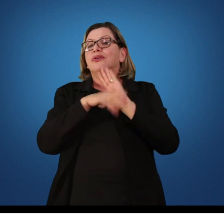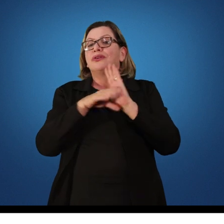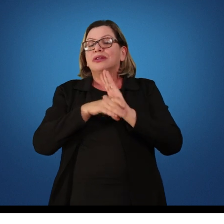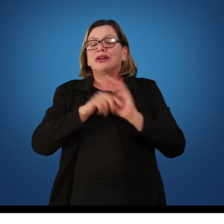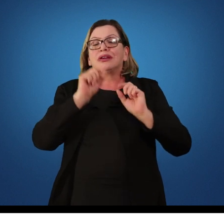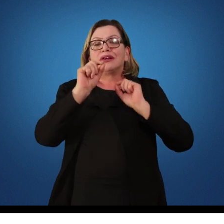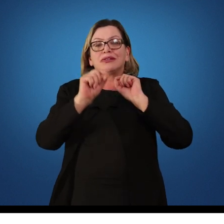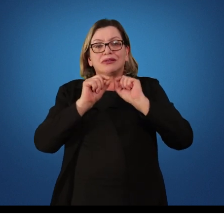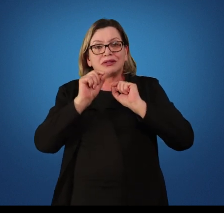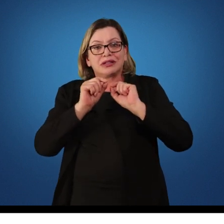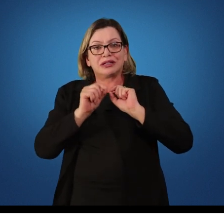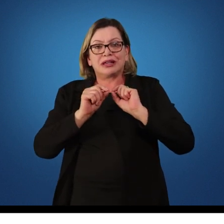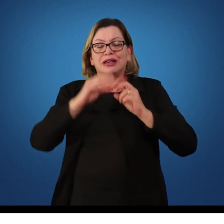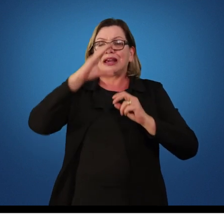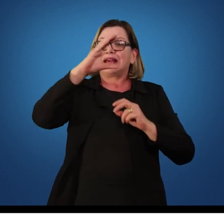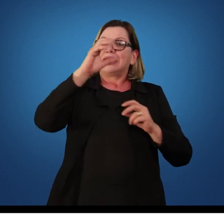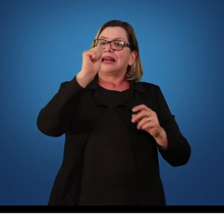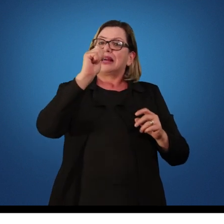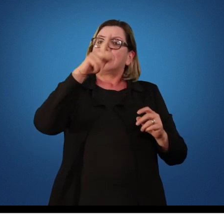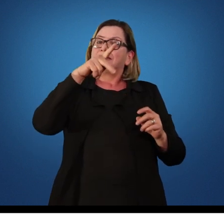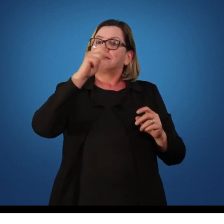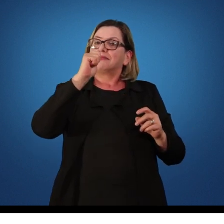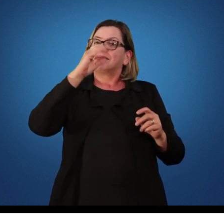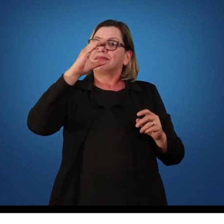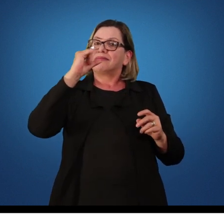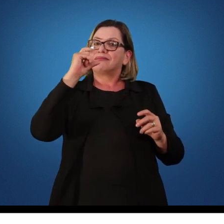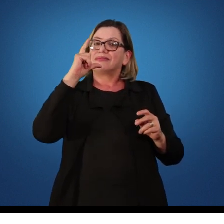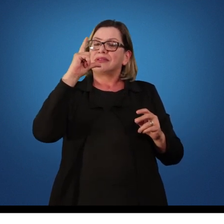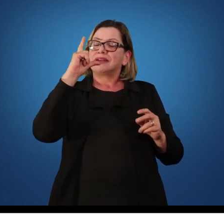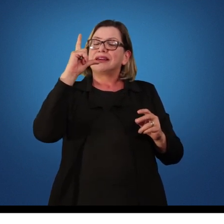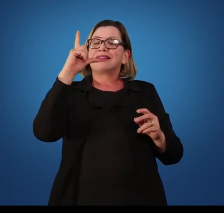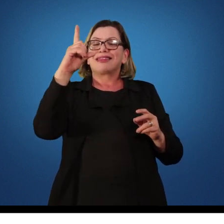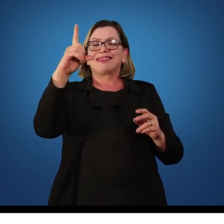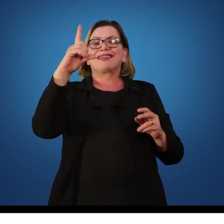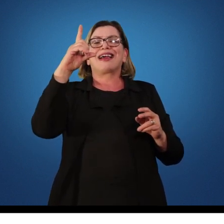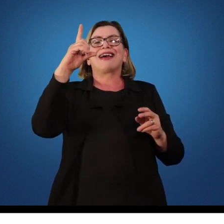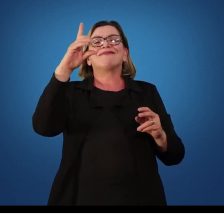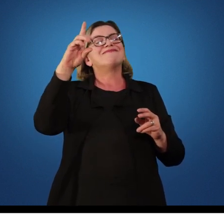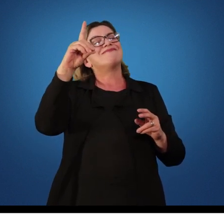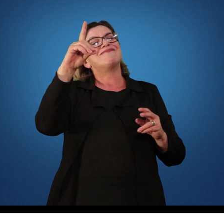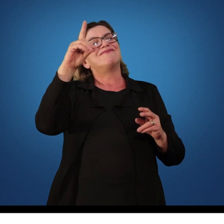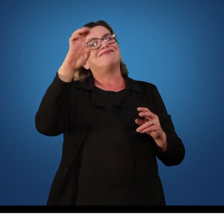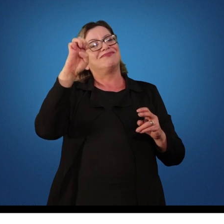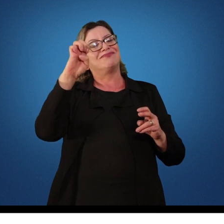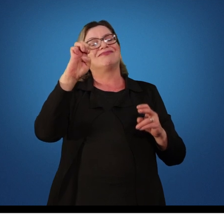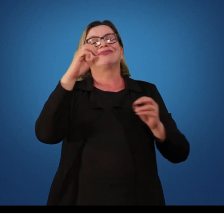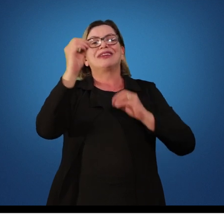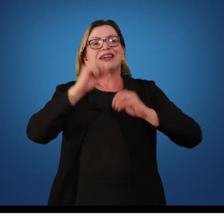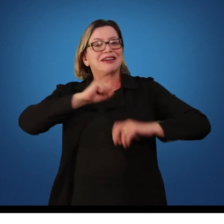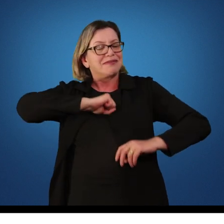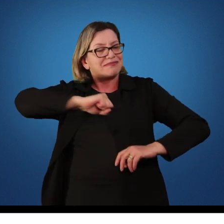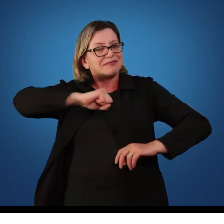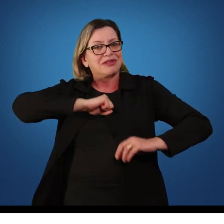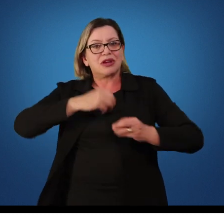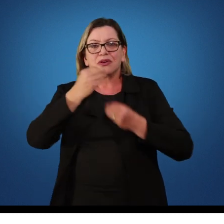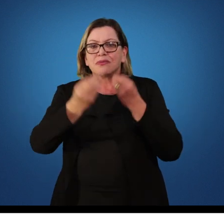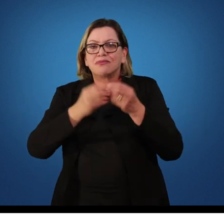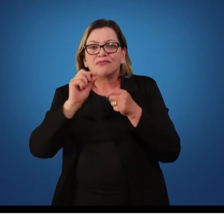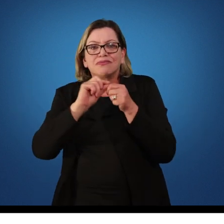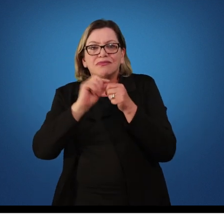parte são geneticamente determinados e que embasam a performance habilidosa dos indivíduos e essencialmente não